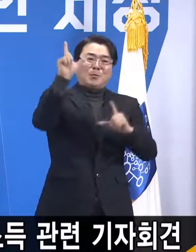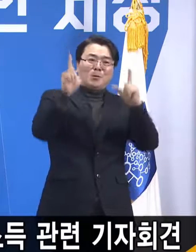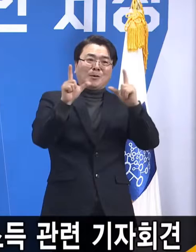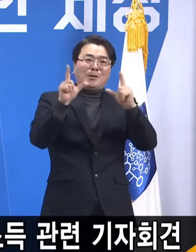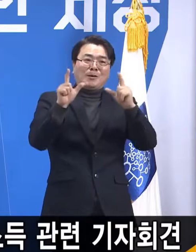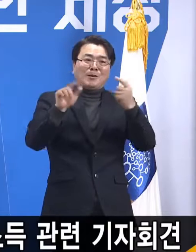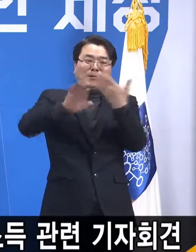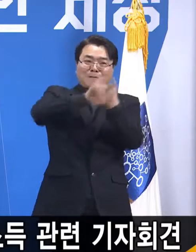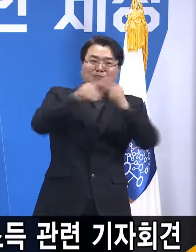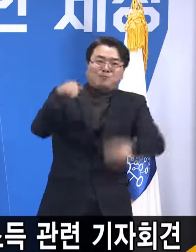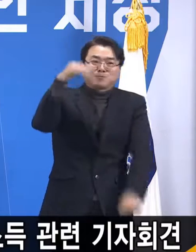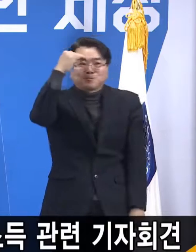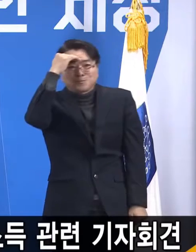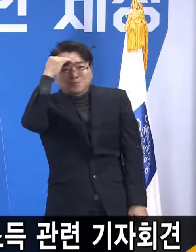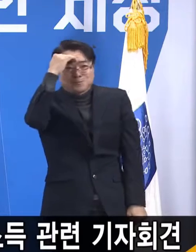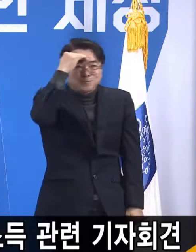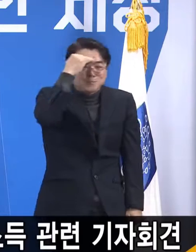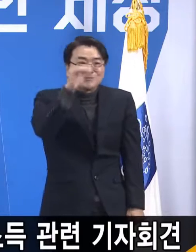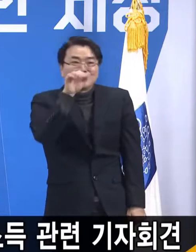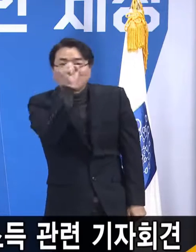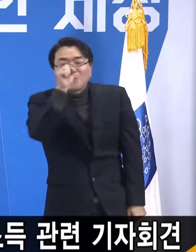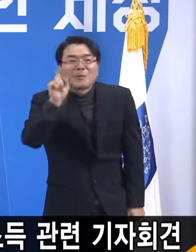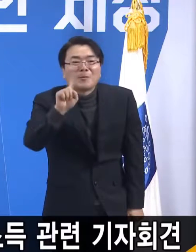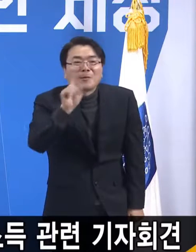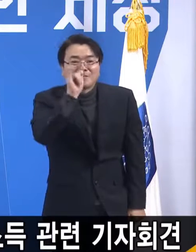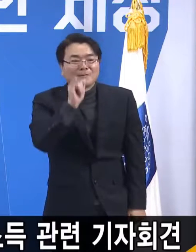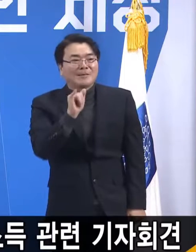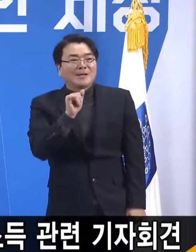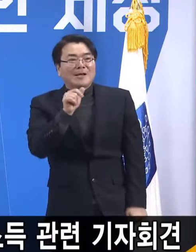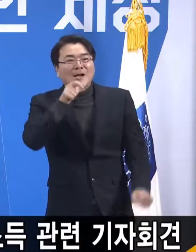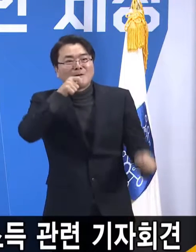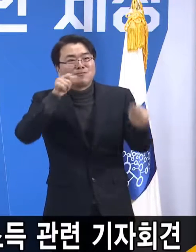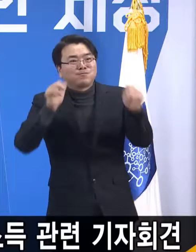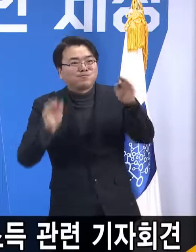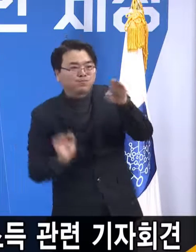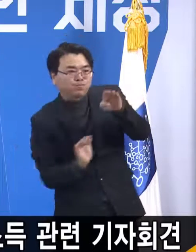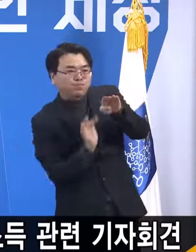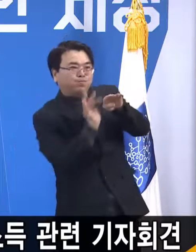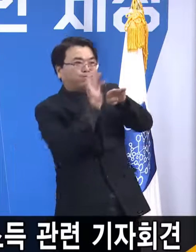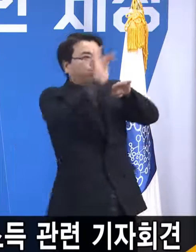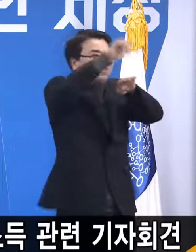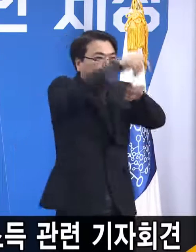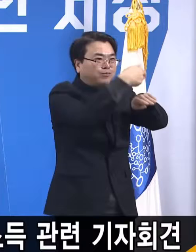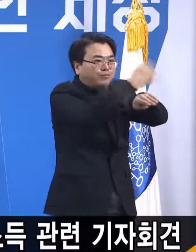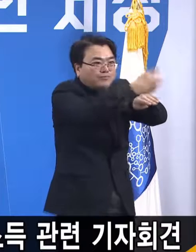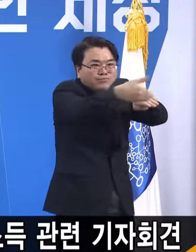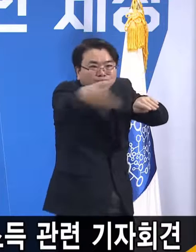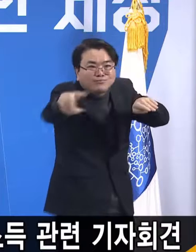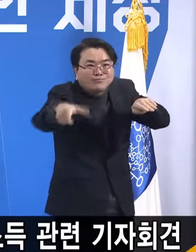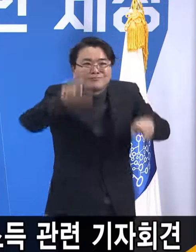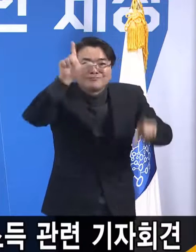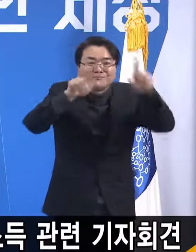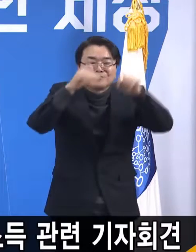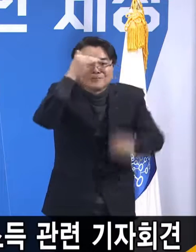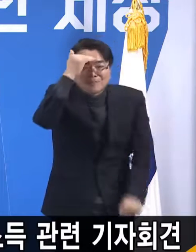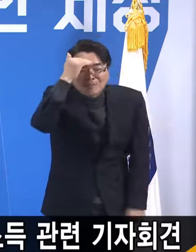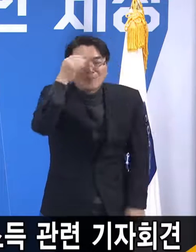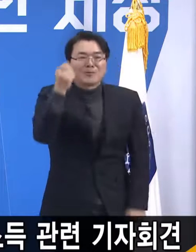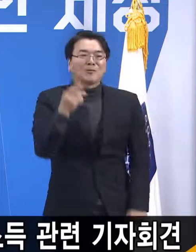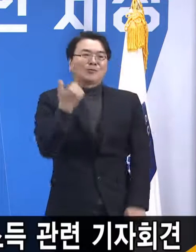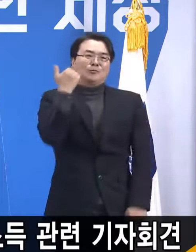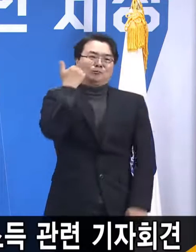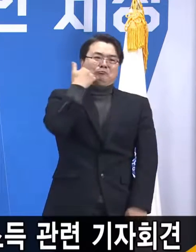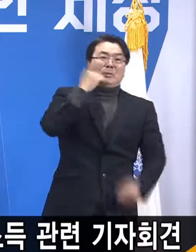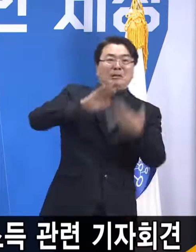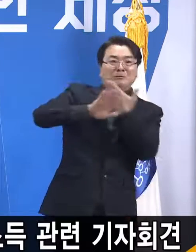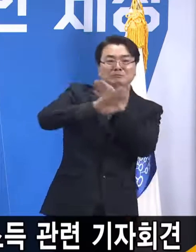구경거리가 세 가지가 있는데 홍수 나서 물에 떠내려가는 거 구경하는 물구경 남의